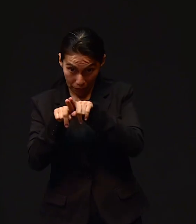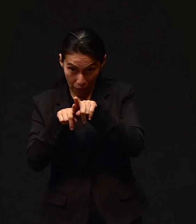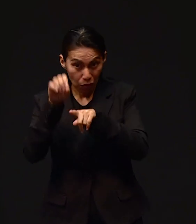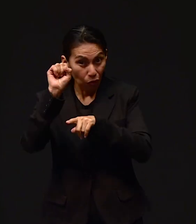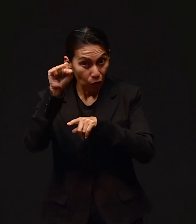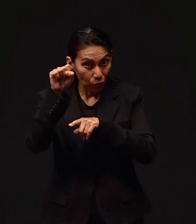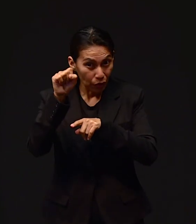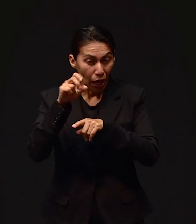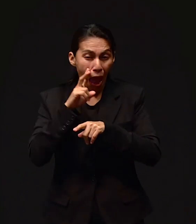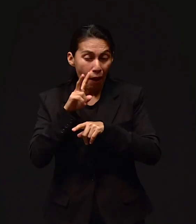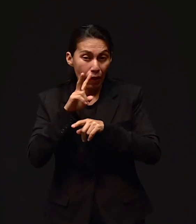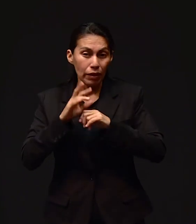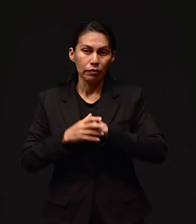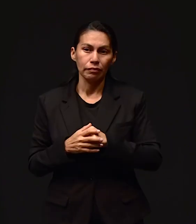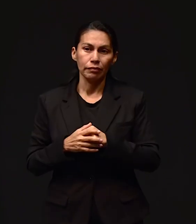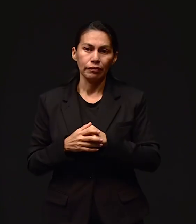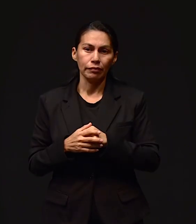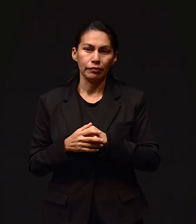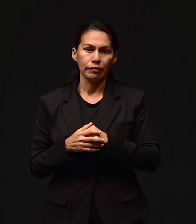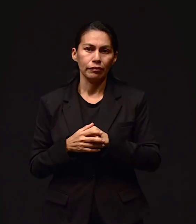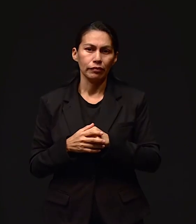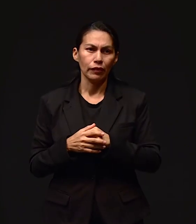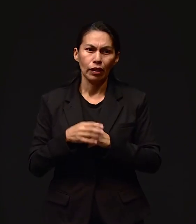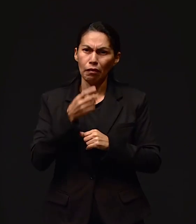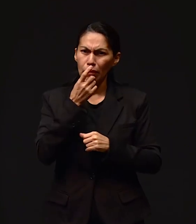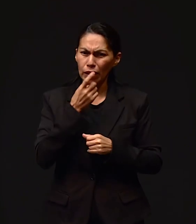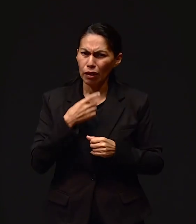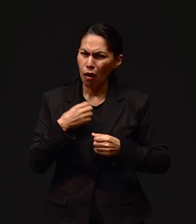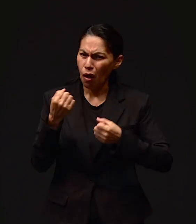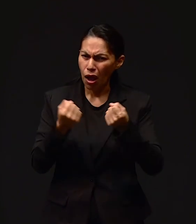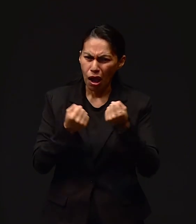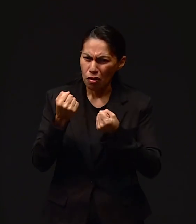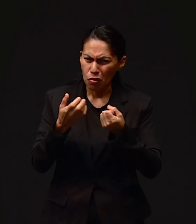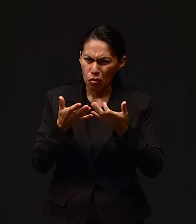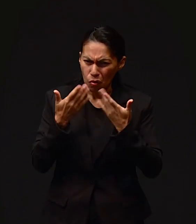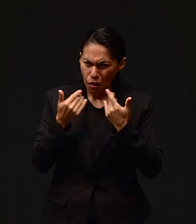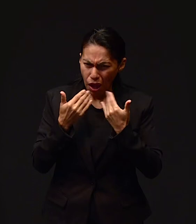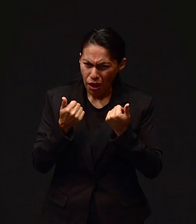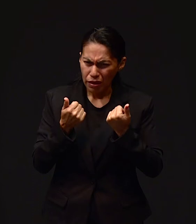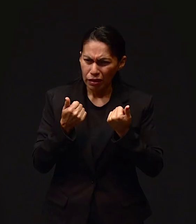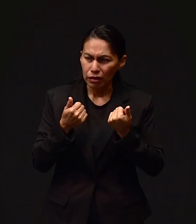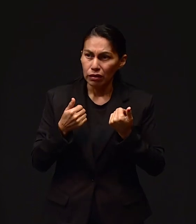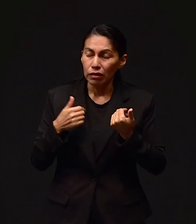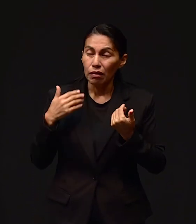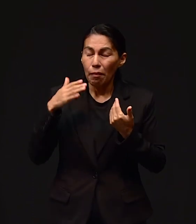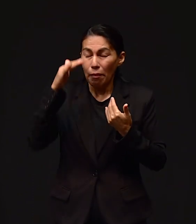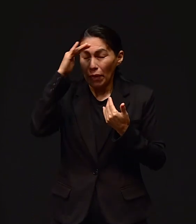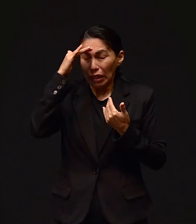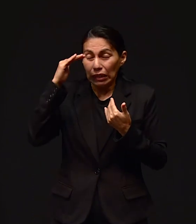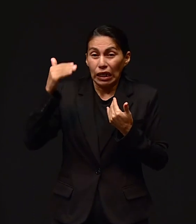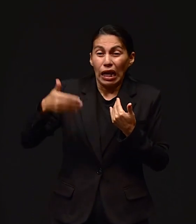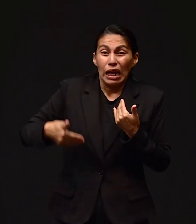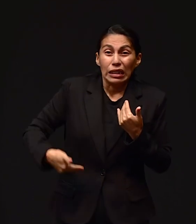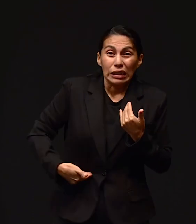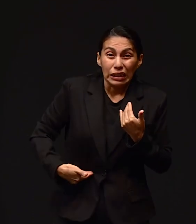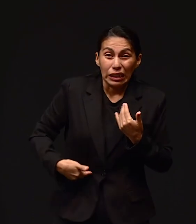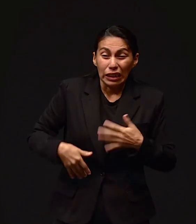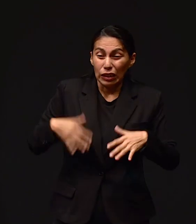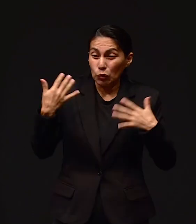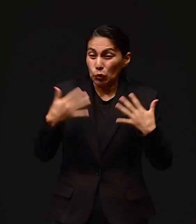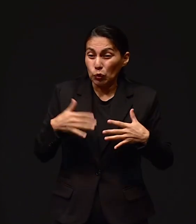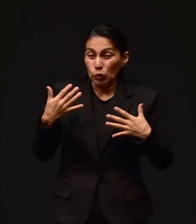Tóquenle la puerta, a ver, a lo mejor está su hijo. Pero cuando ella me dijo, el carro no ha llegado, yo dije, ¿qué habrá pasado? ¿No? Se accidentaron